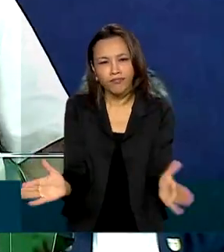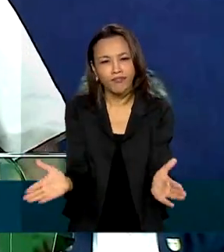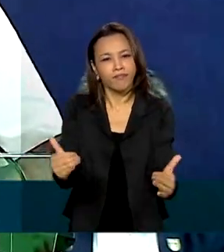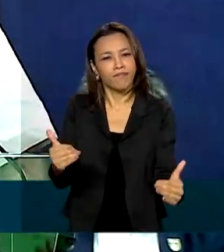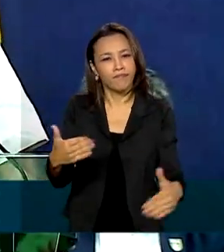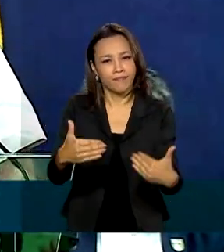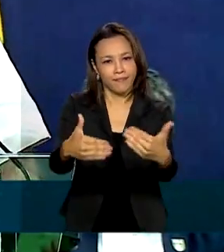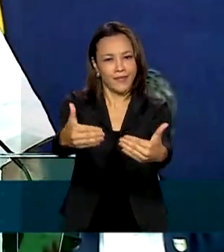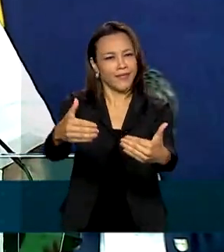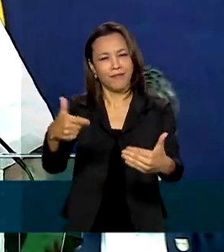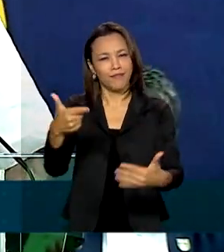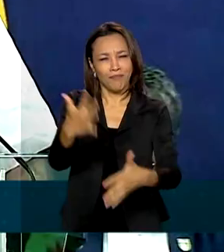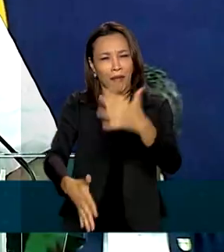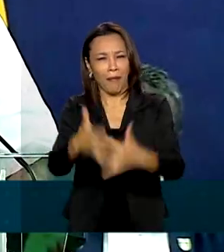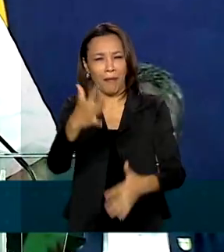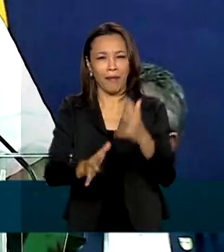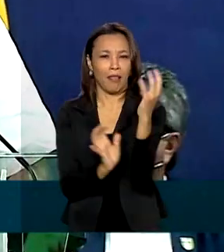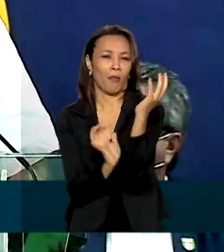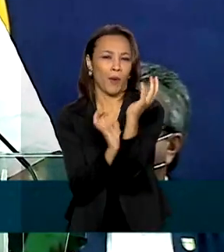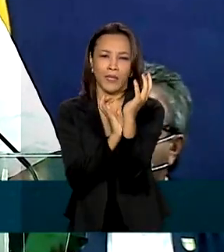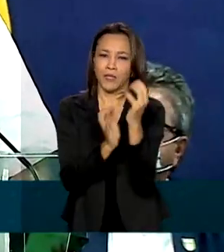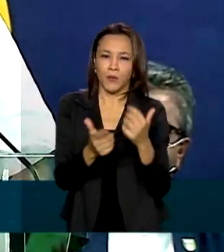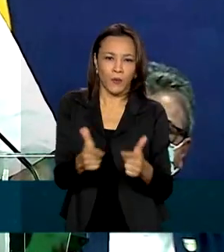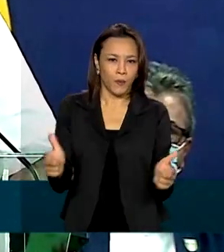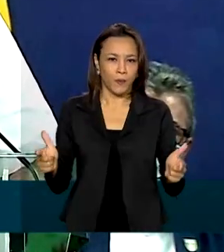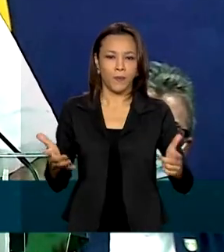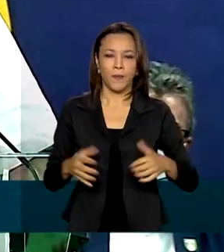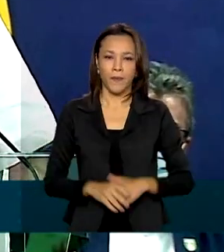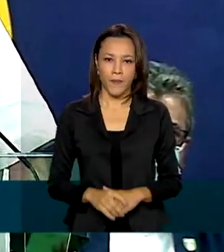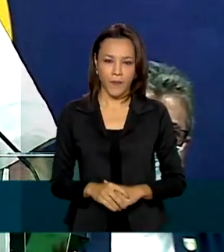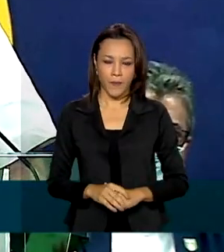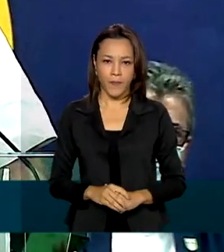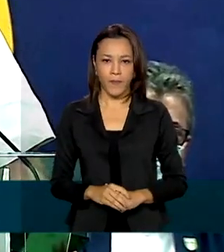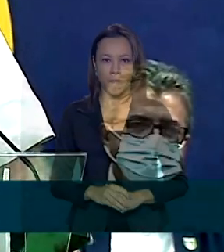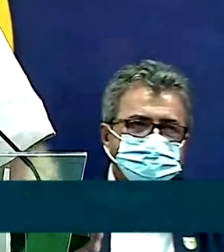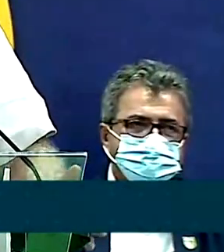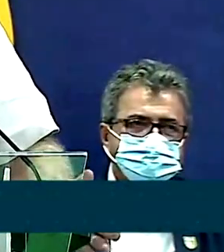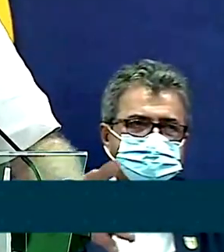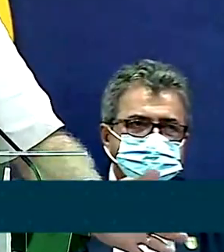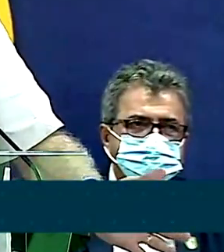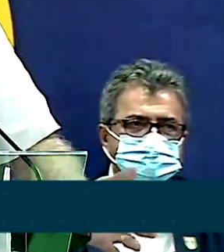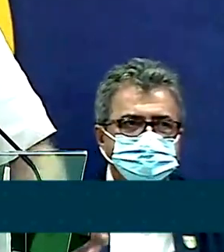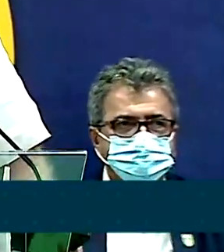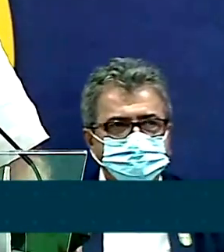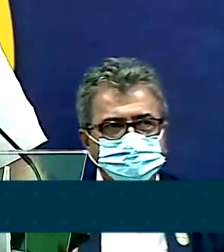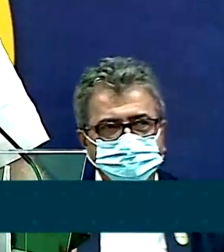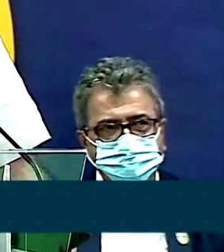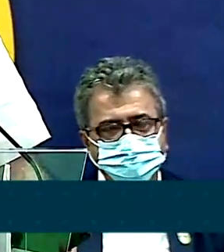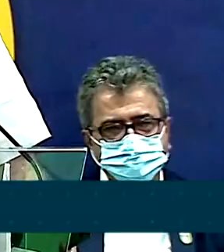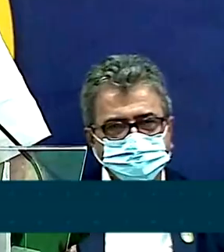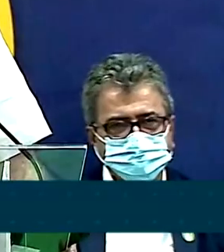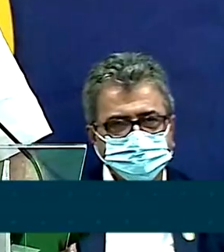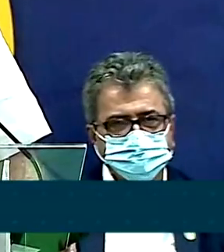sem os entraves da burocracia. E o que nós buscamos o tempo todo é facilitar a vida de quem produz.